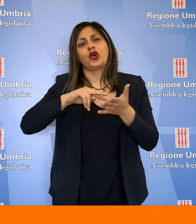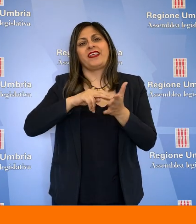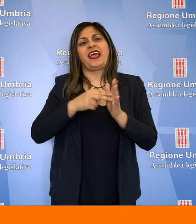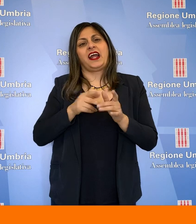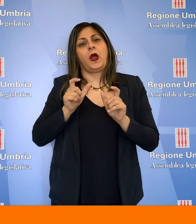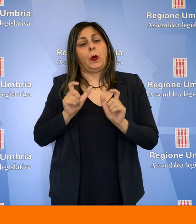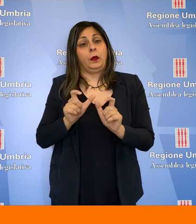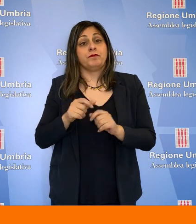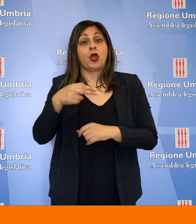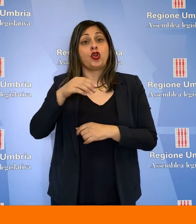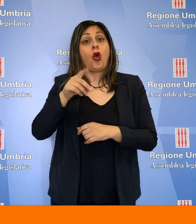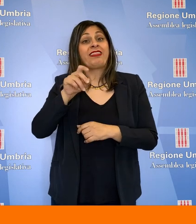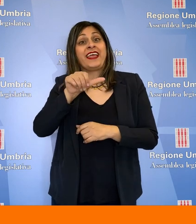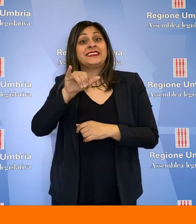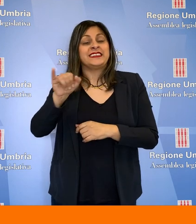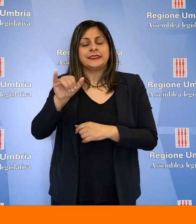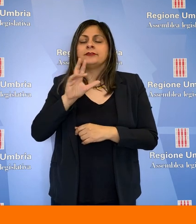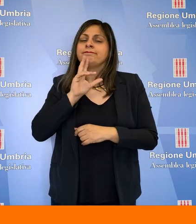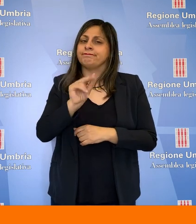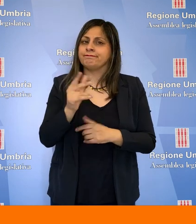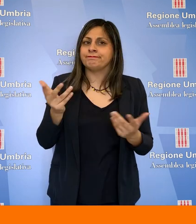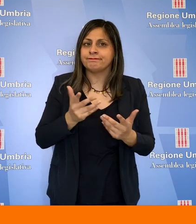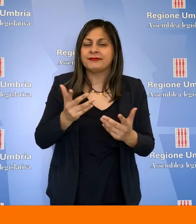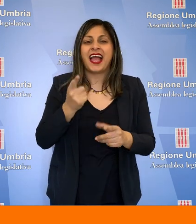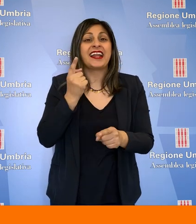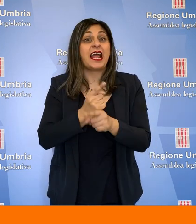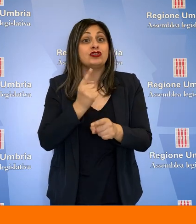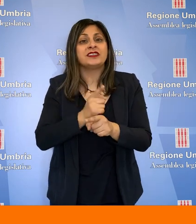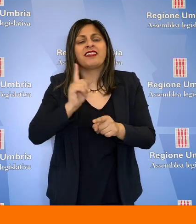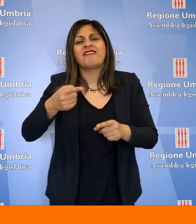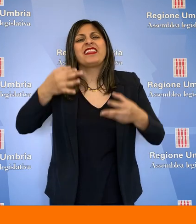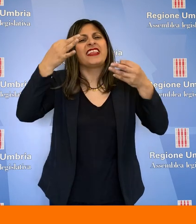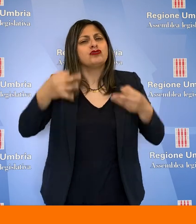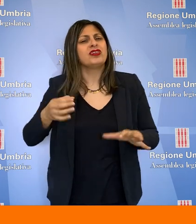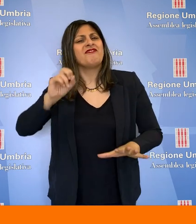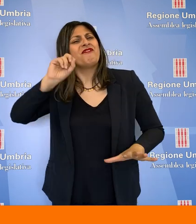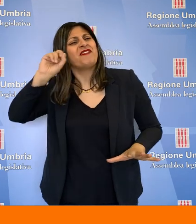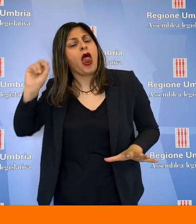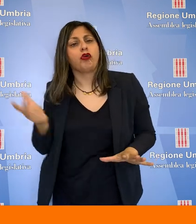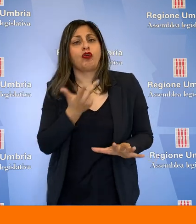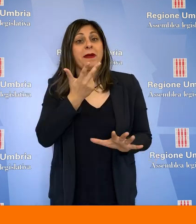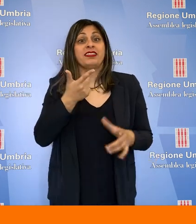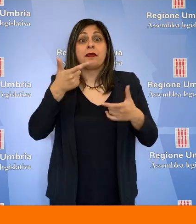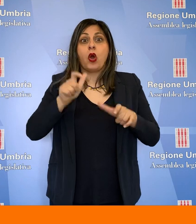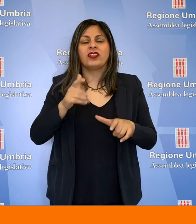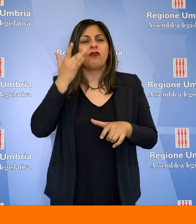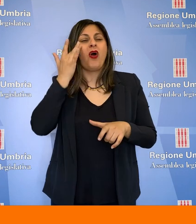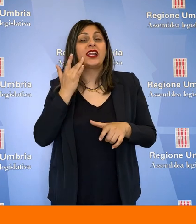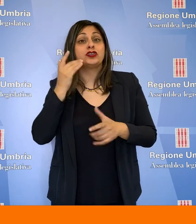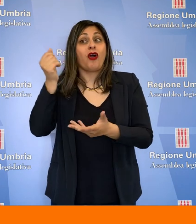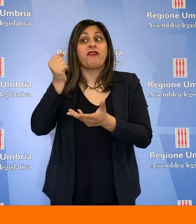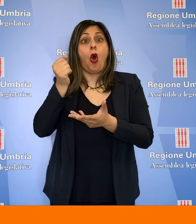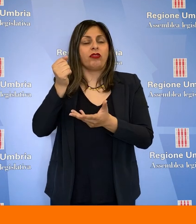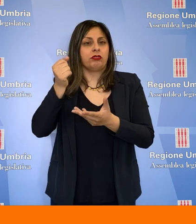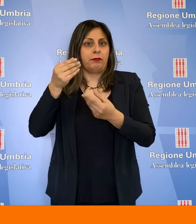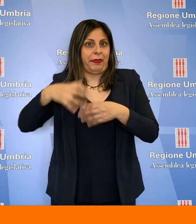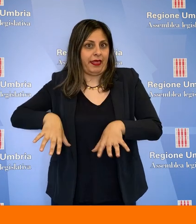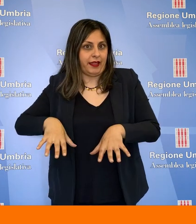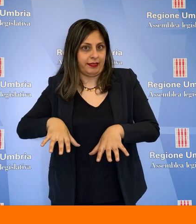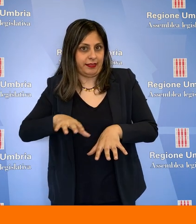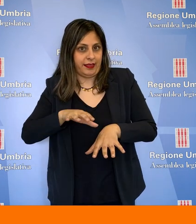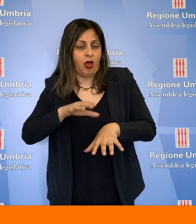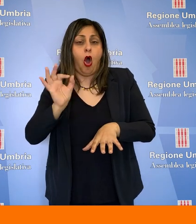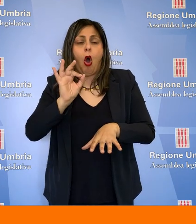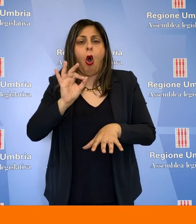positivamente l'istituzione di una commissione tecnica. Nodessi ha tuttavia rimarcato la necessità di decidere velocemente per non